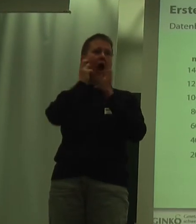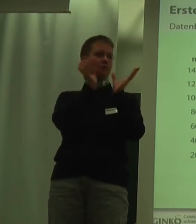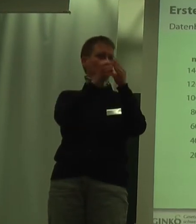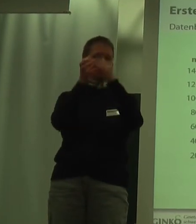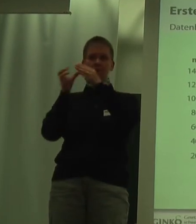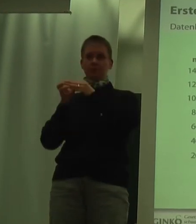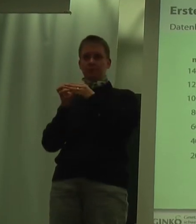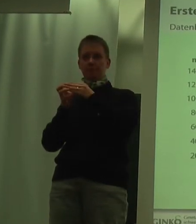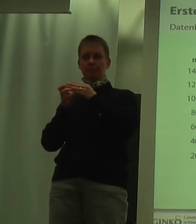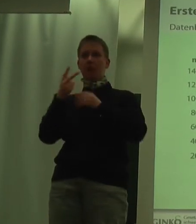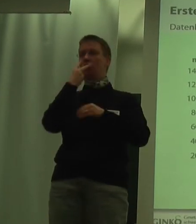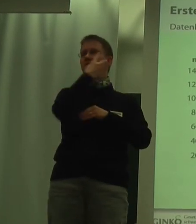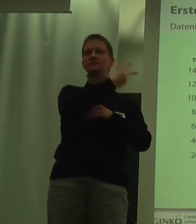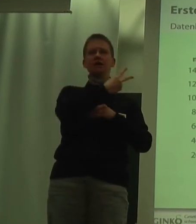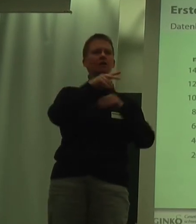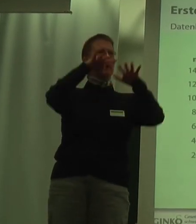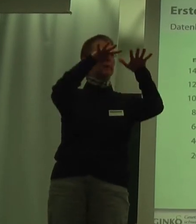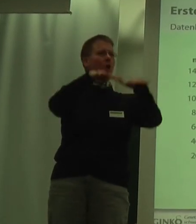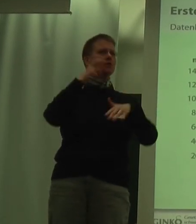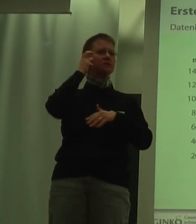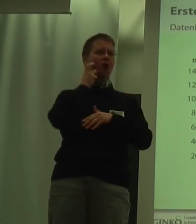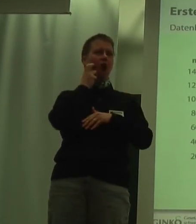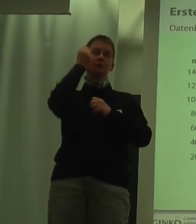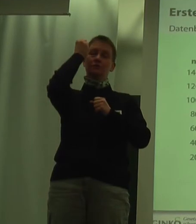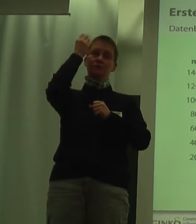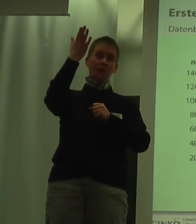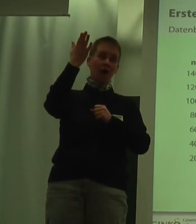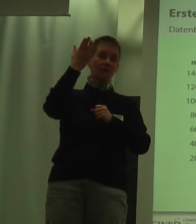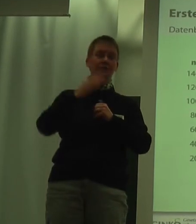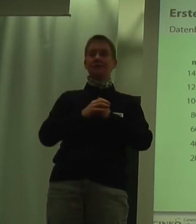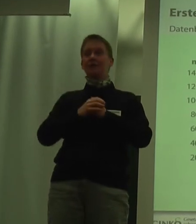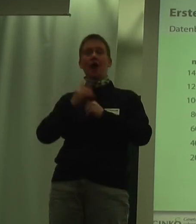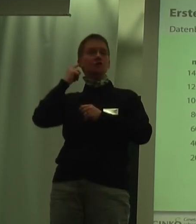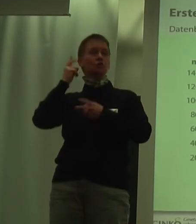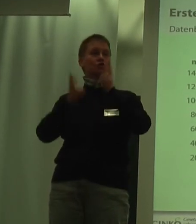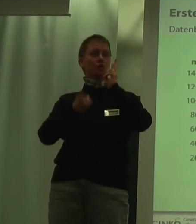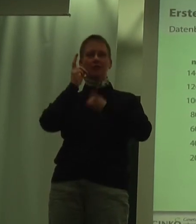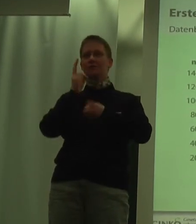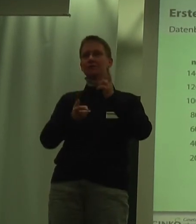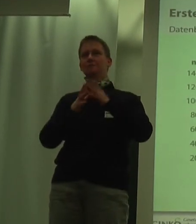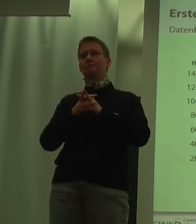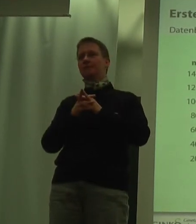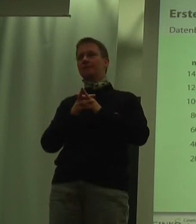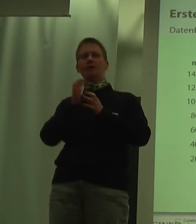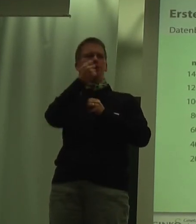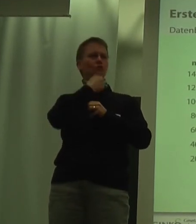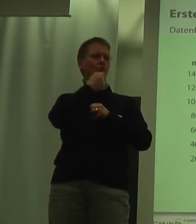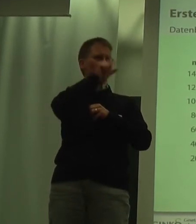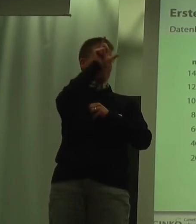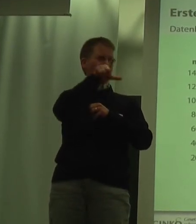Sie sehen auch, die Gruppe der 19-Jährigen ist verständlicherweise bei Hörschädigten, jungen Menschen sehr